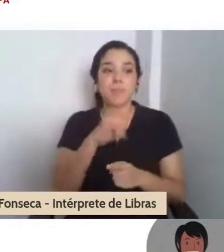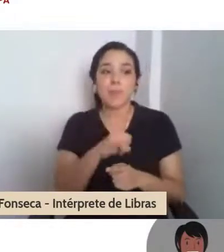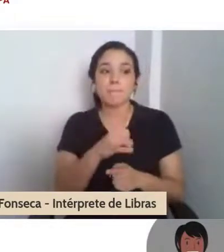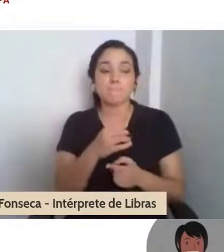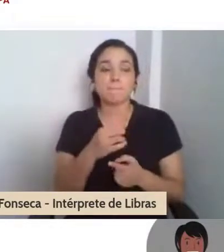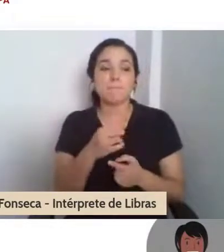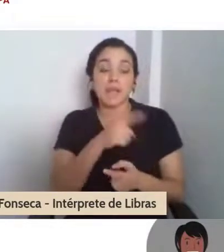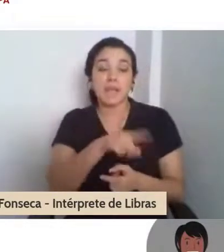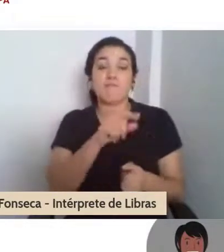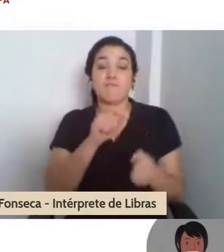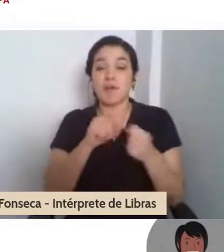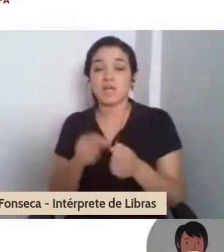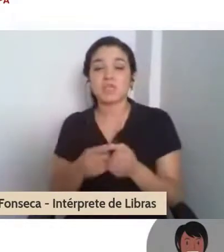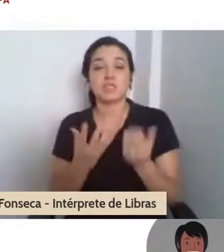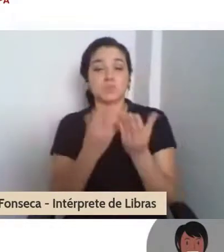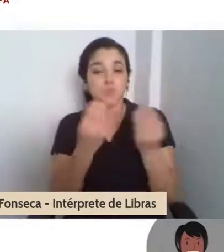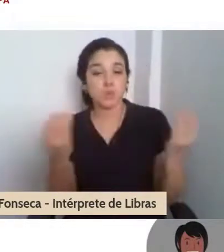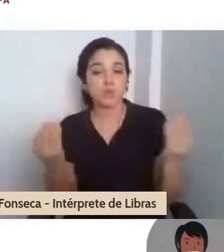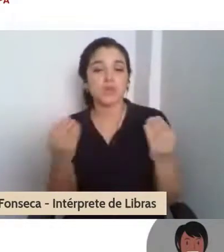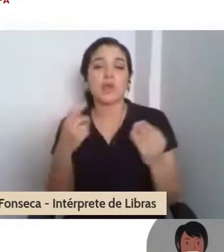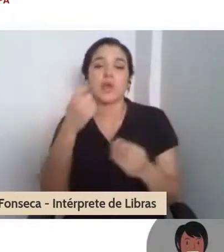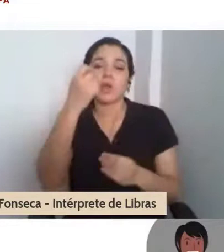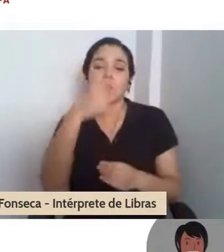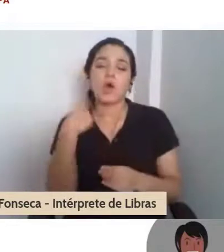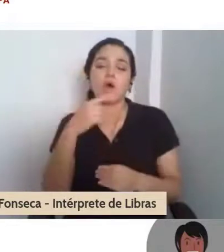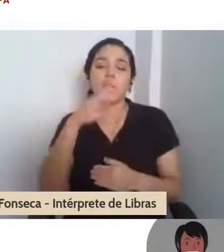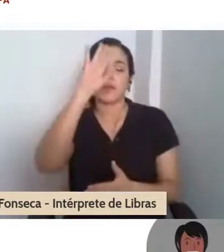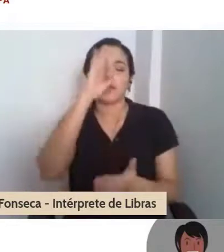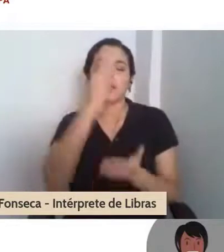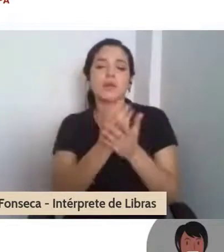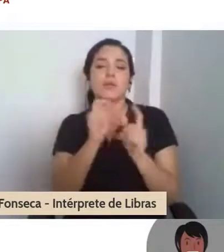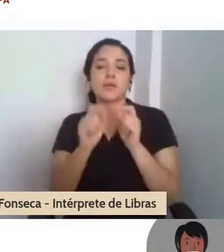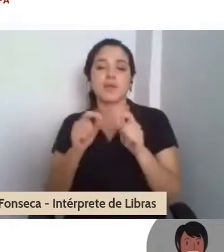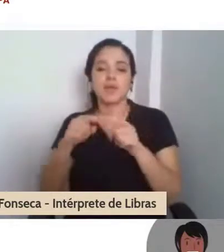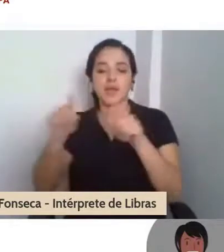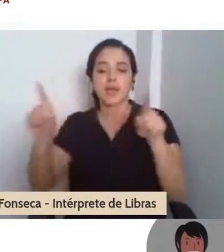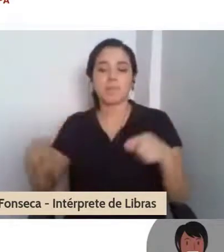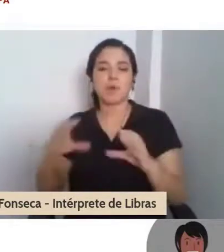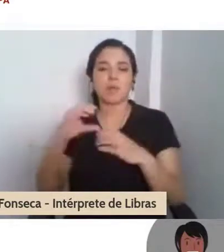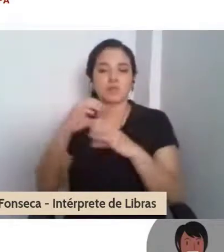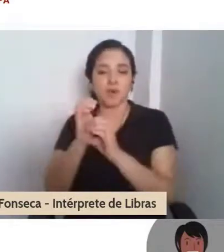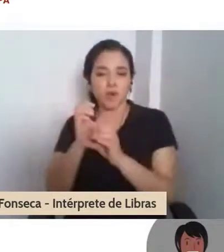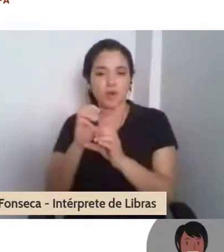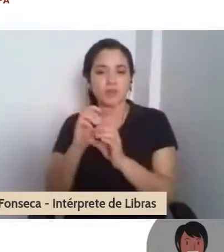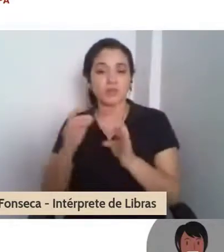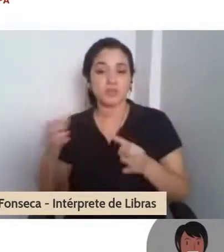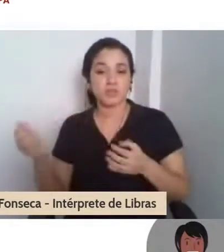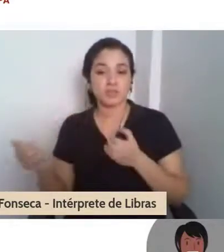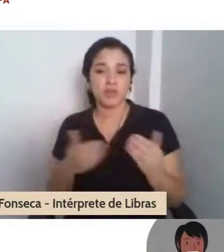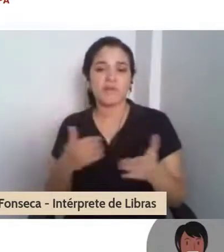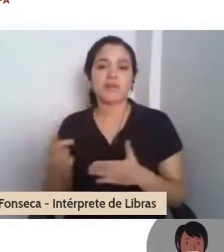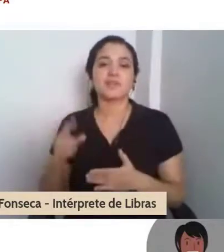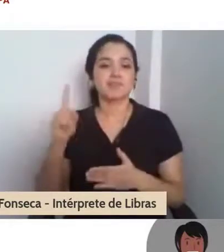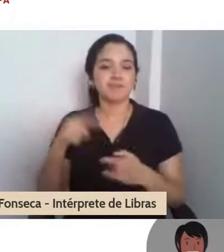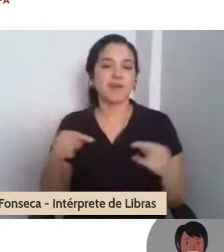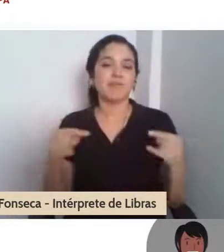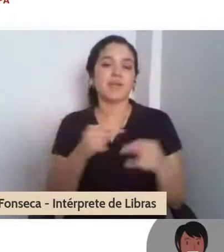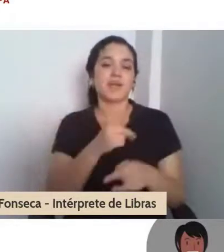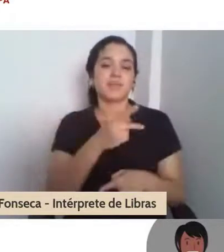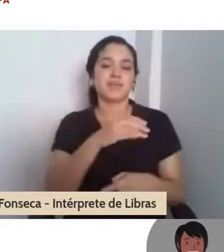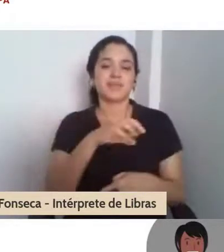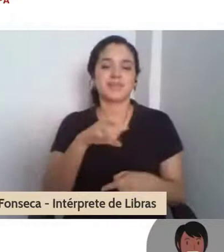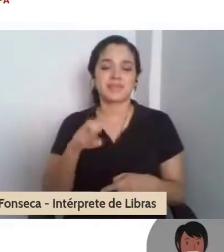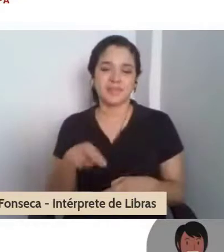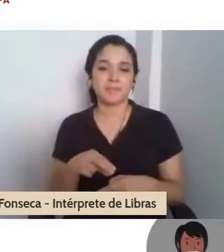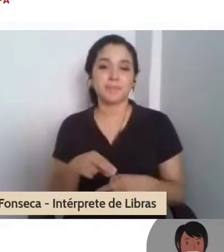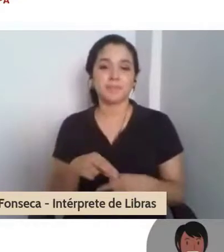o PCNA é um laboratório de inovação. Pelo conjunto da obra, nós fazemos um